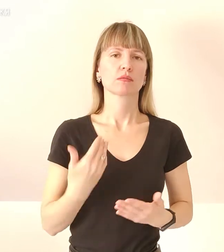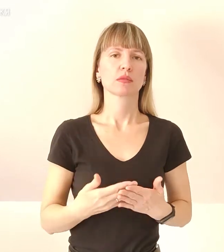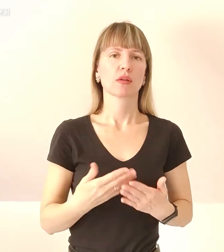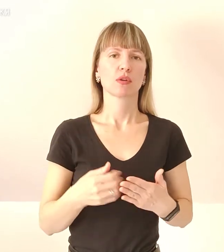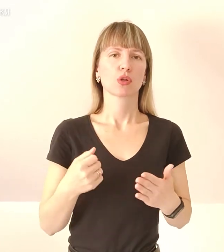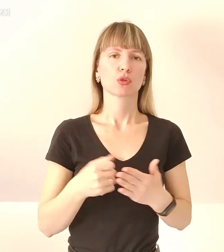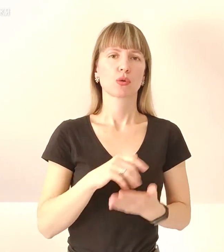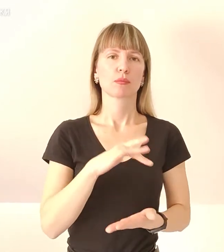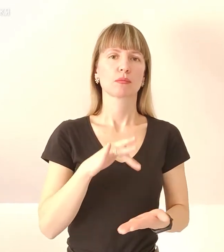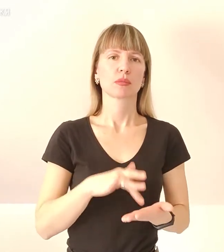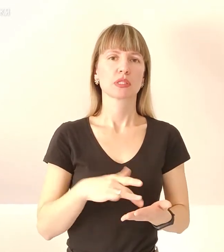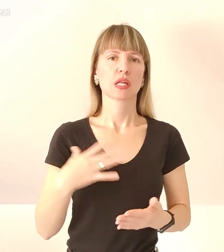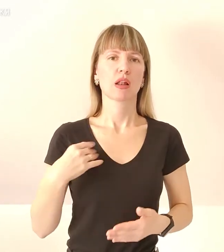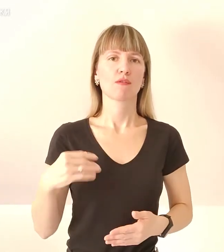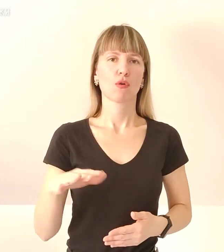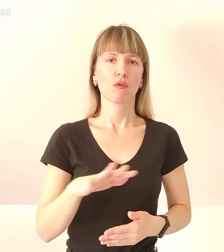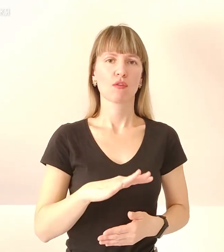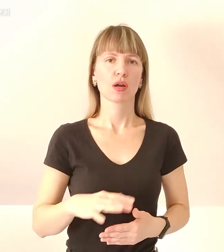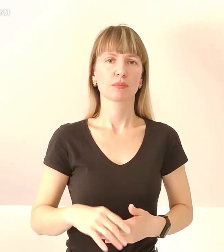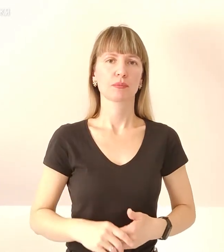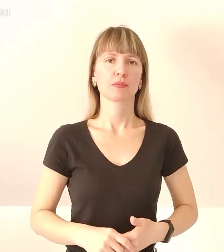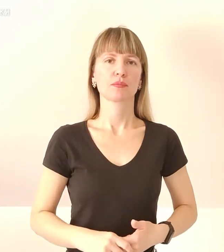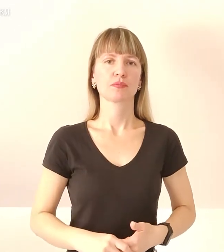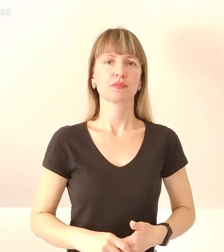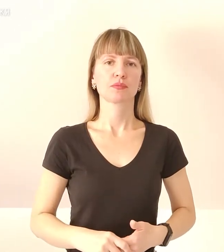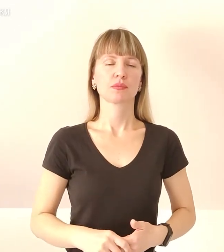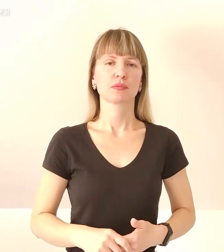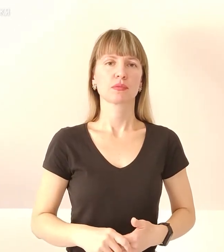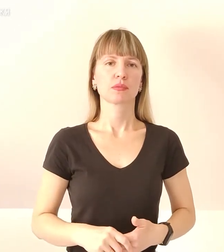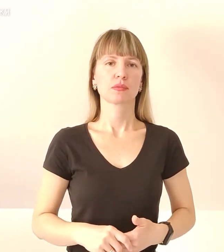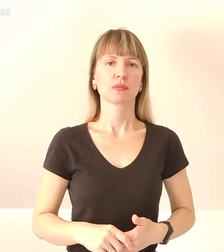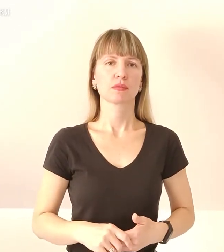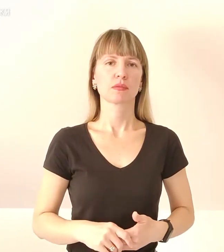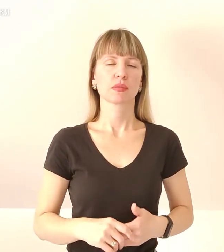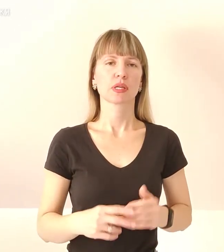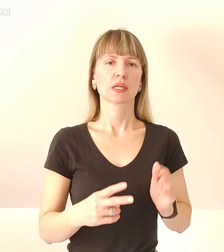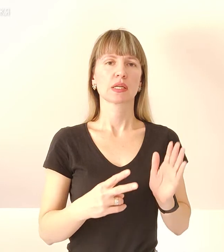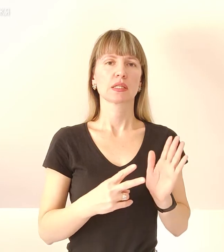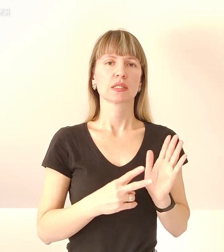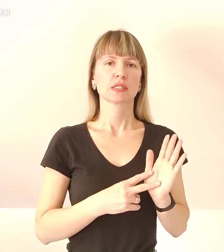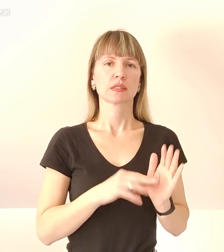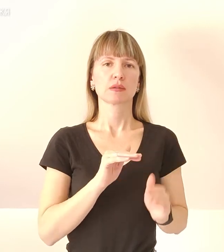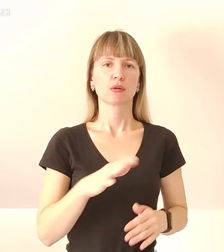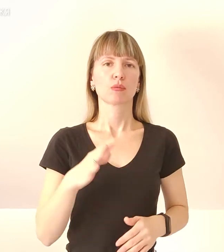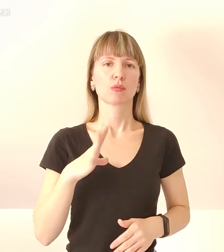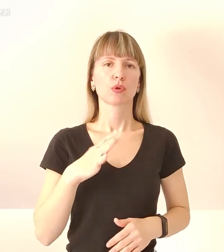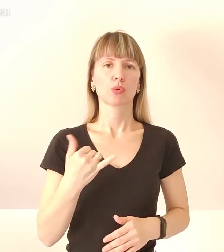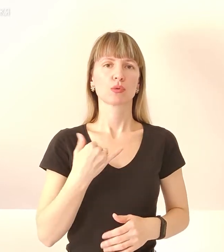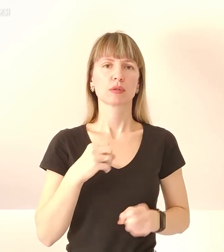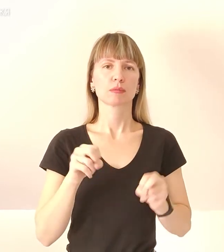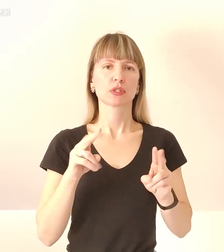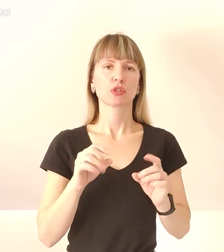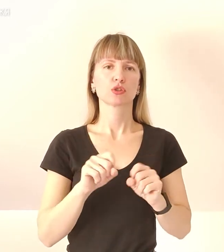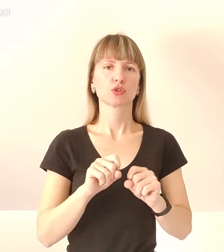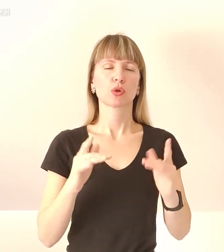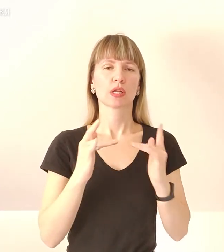до міста Львова. Сім діточок у нас були в спеціальній школі-інтернату для дітей з